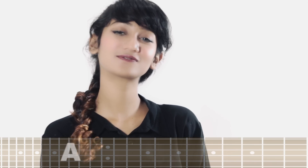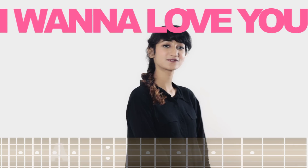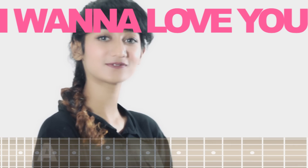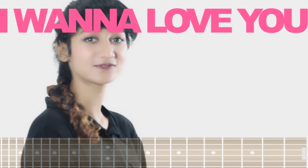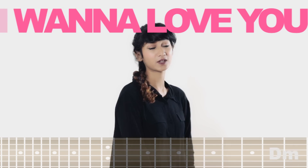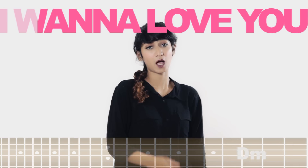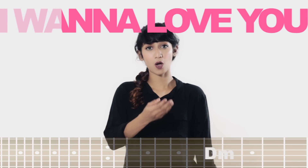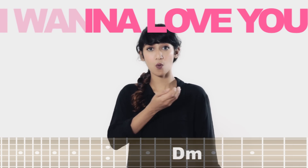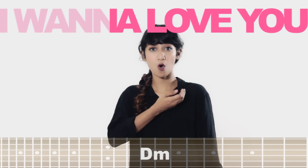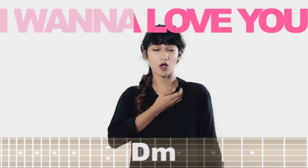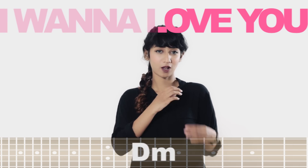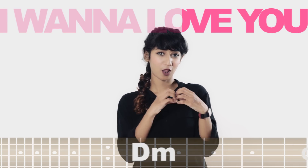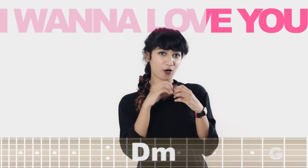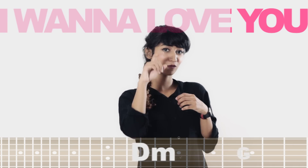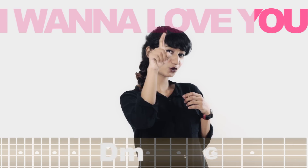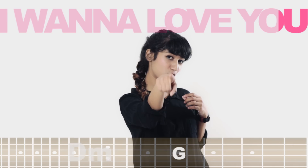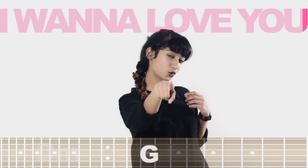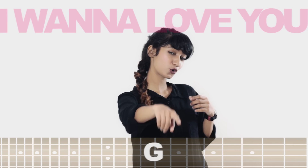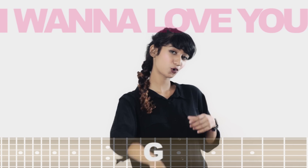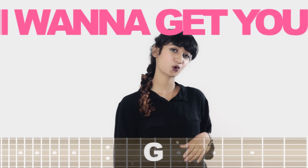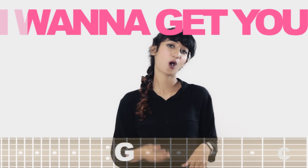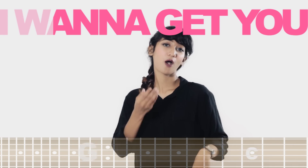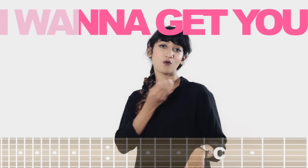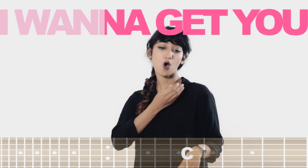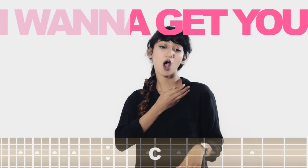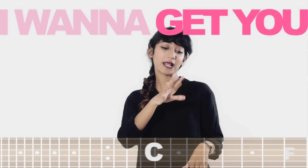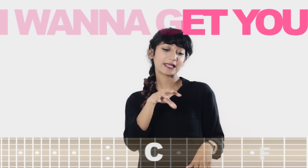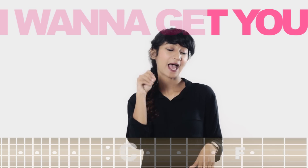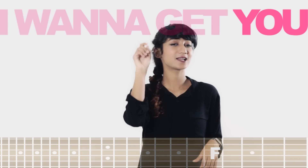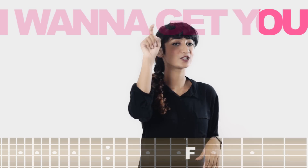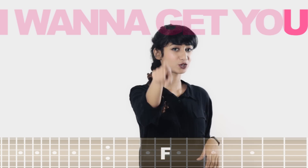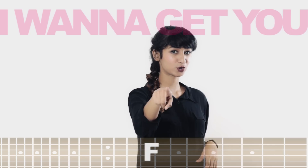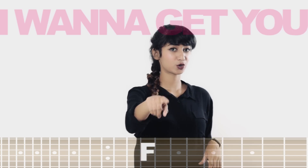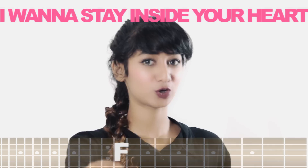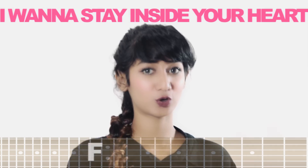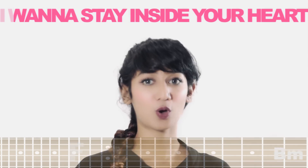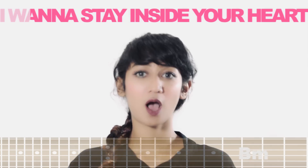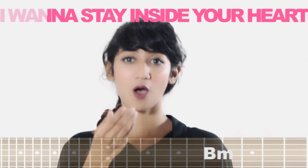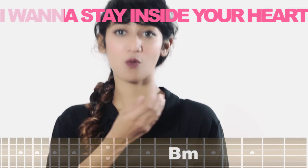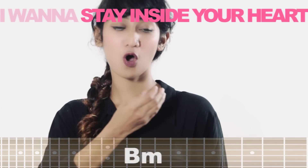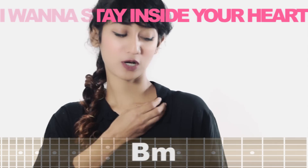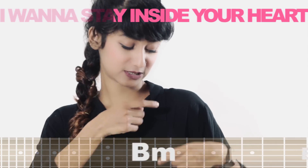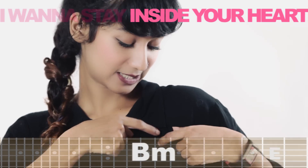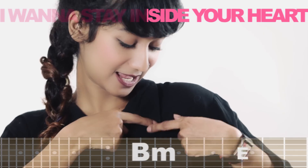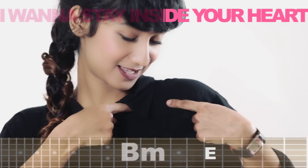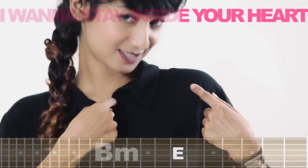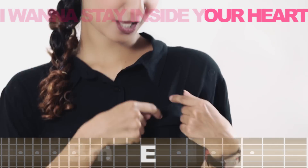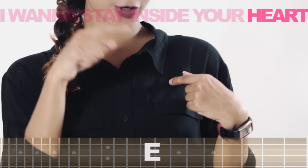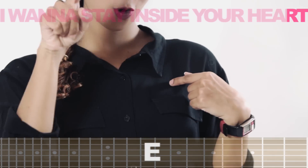I wanna love you, I wanna get you I wanna stay inside your